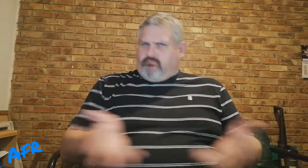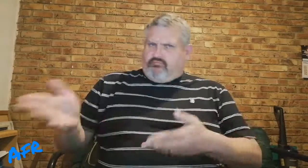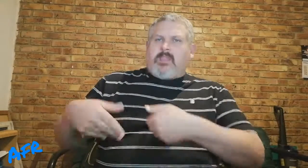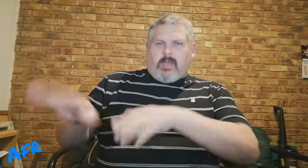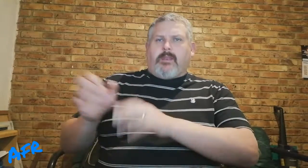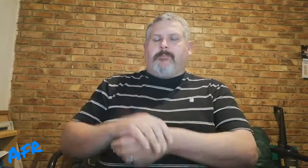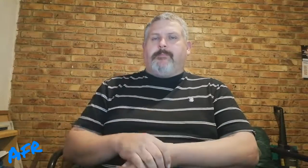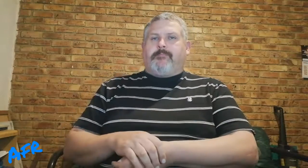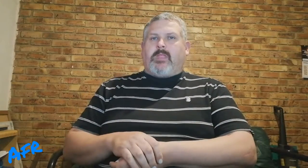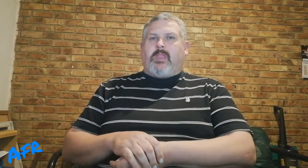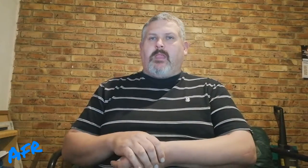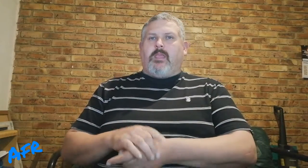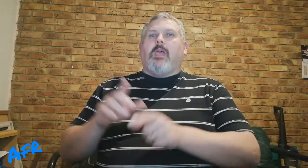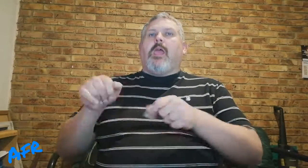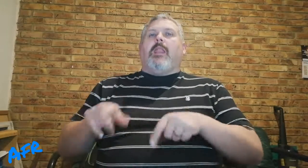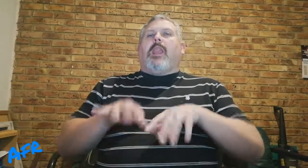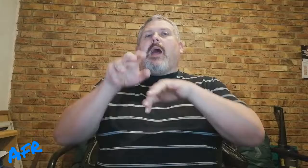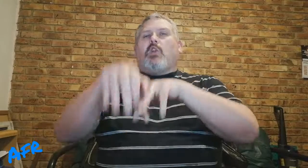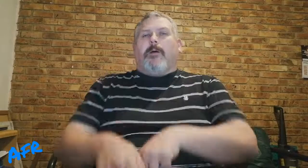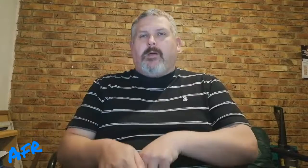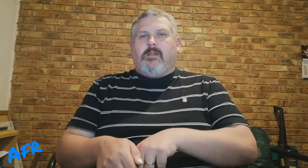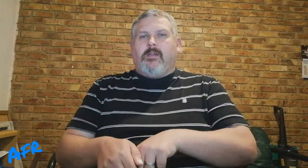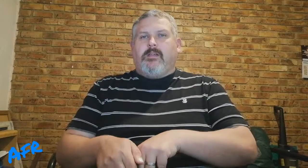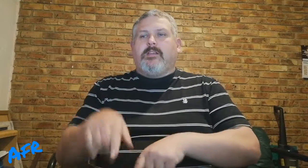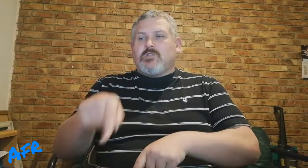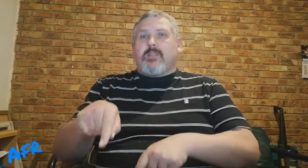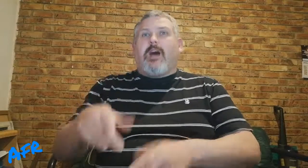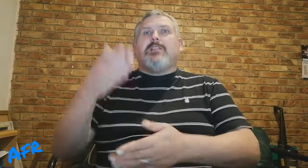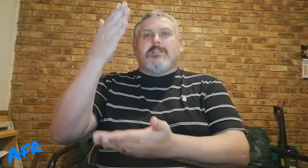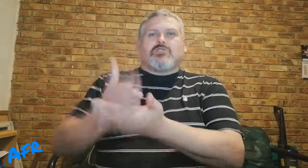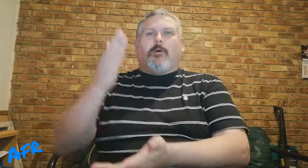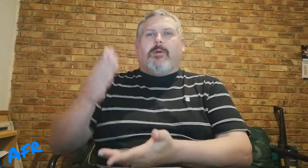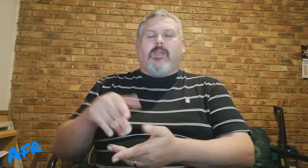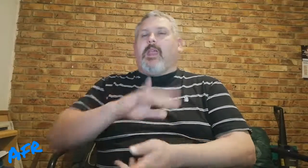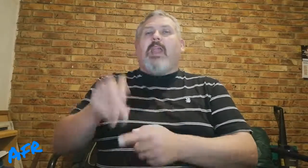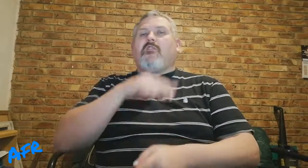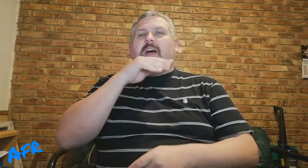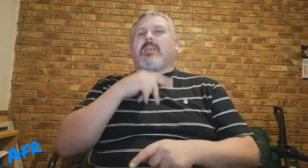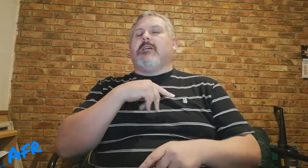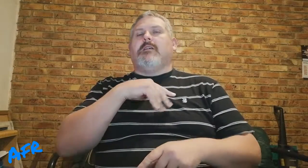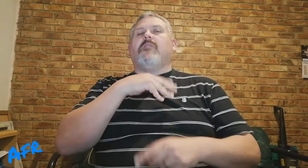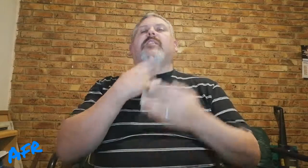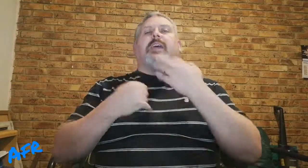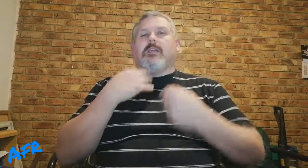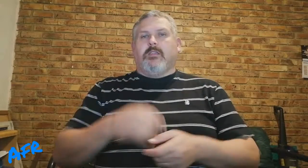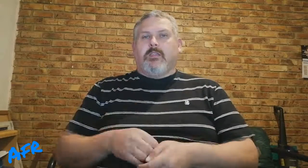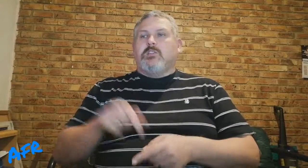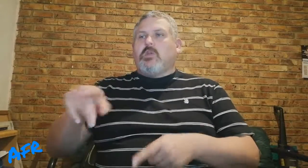Jesus sê, gaan, en hulle uitloop. So daar, stop, en al die vaike beding,